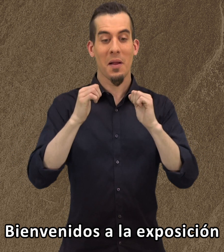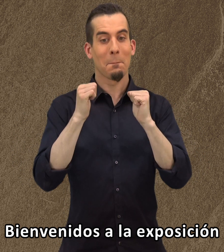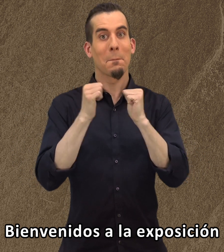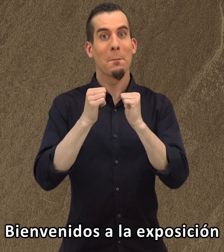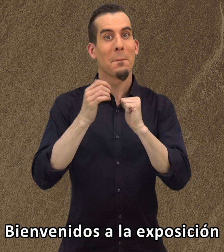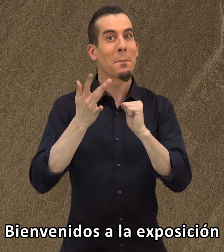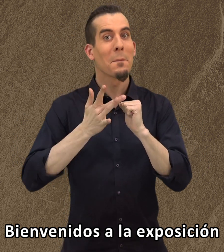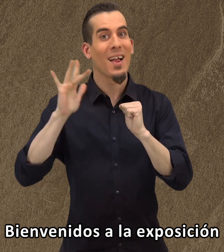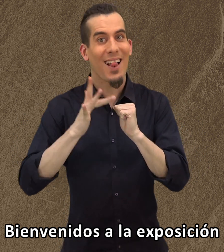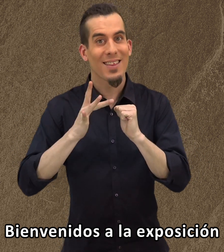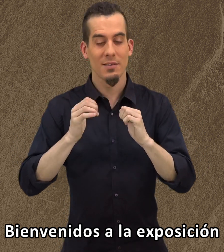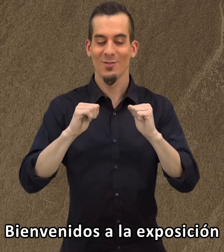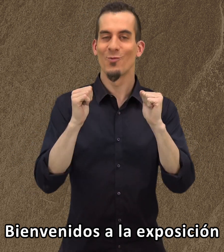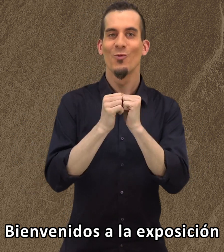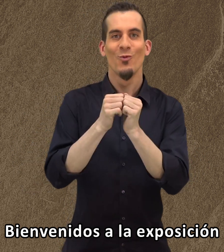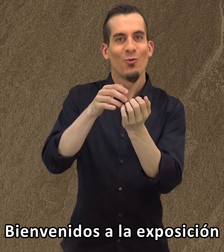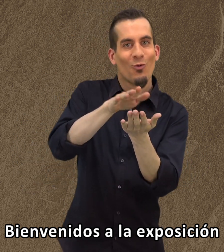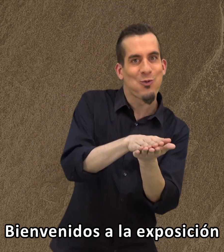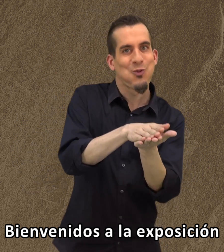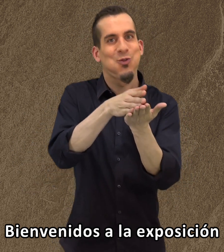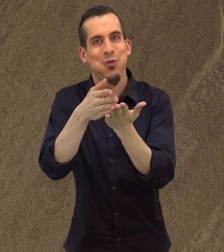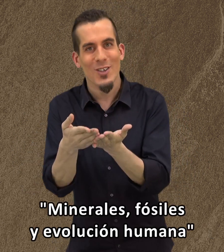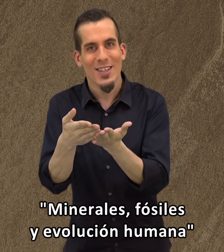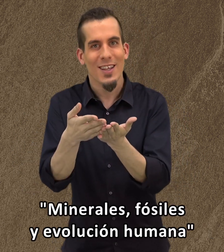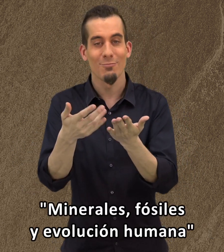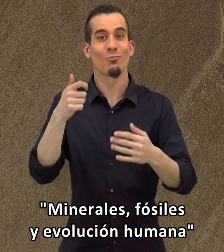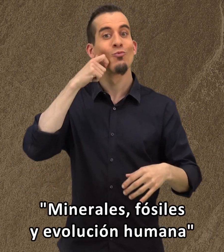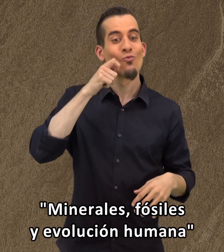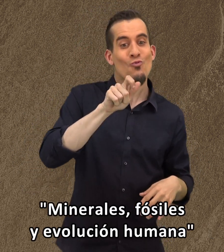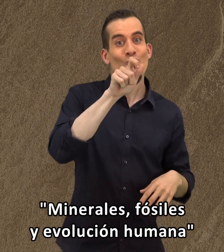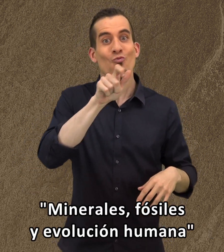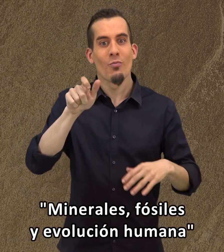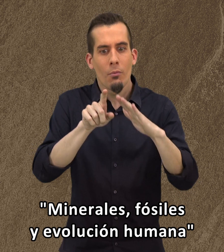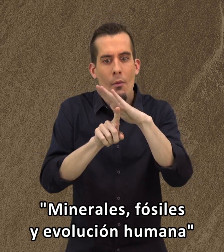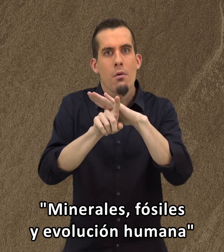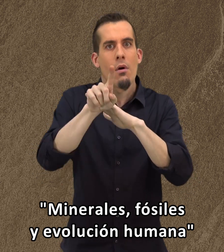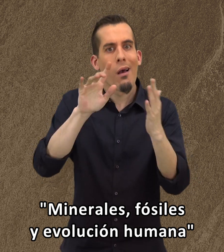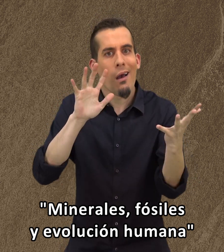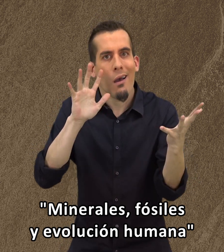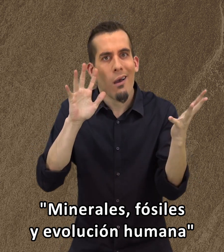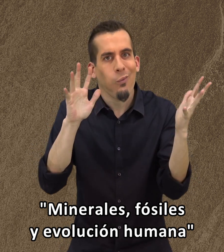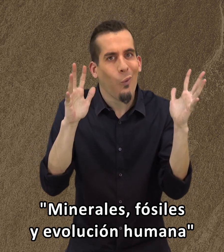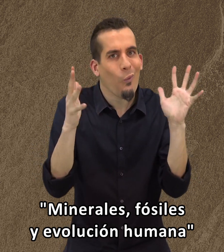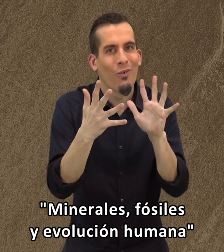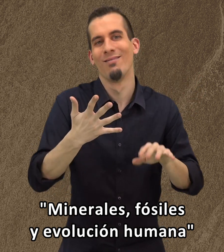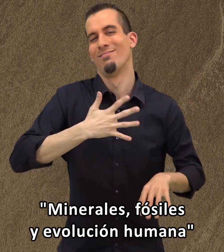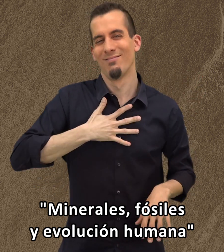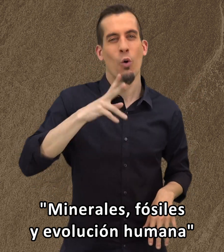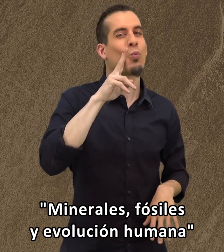Bienvenidos a la exposición Minerales, Fósiles y Evolución Humana del Museo Nacional